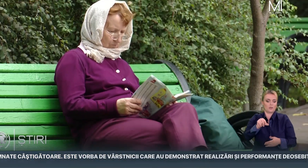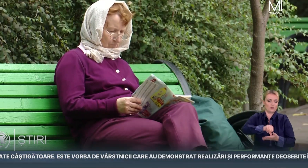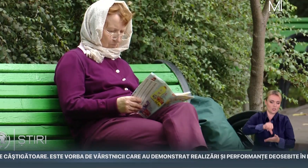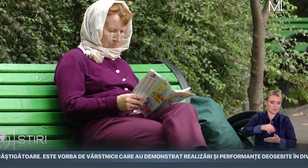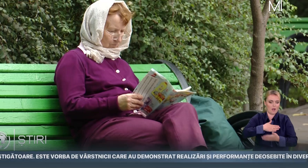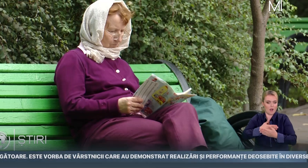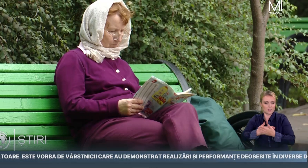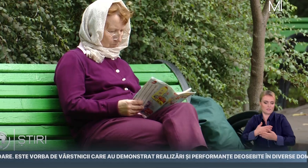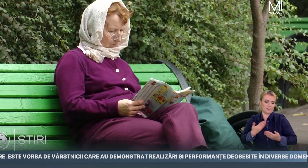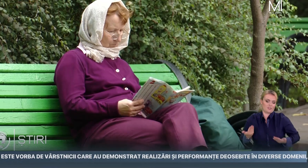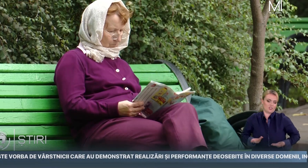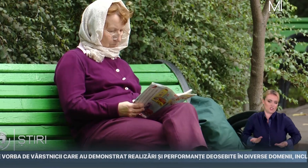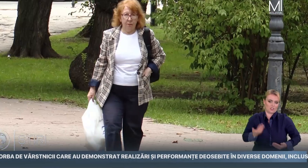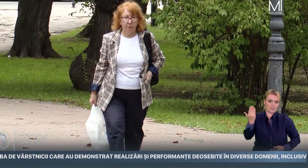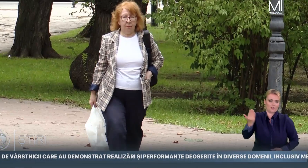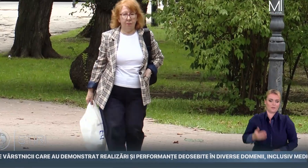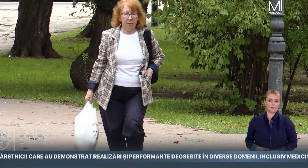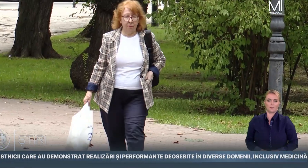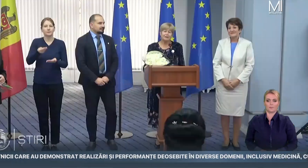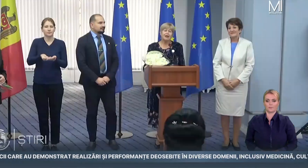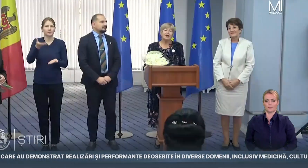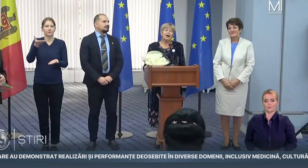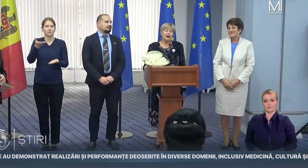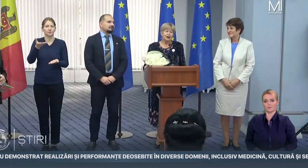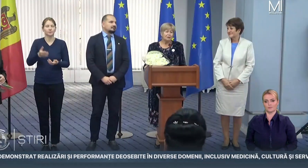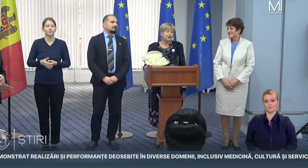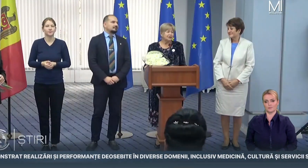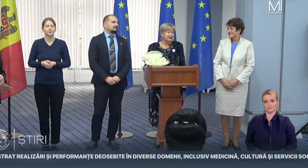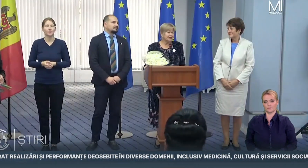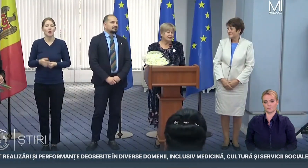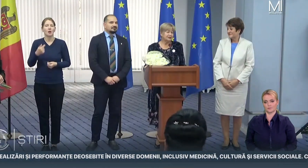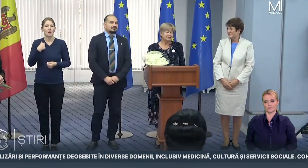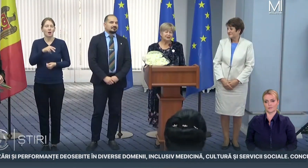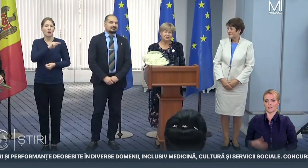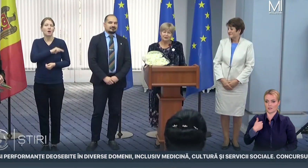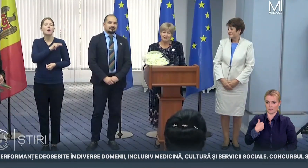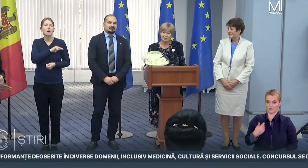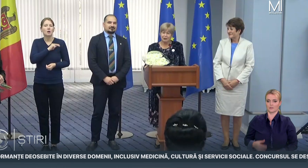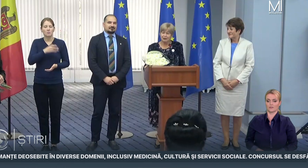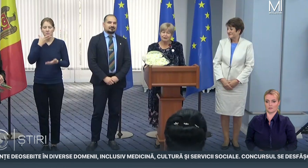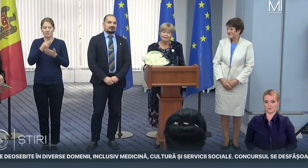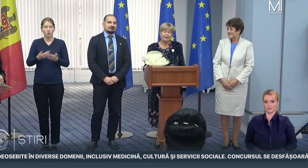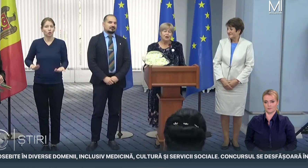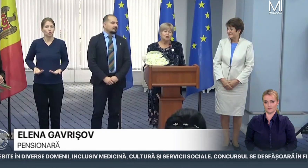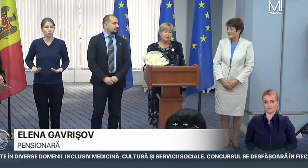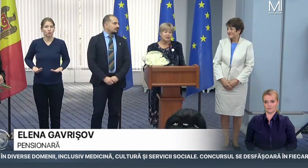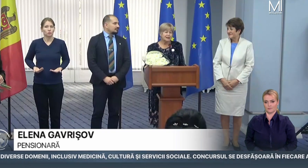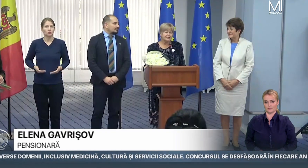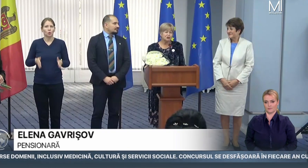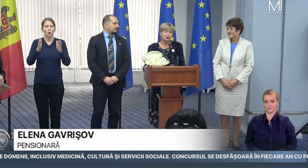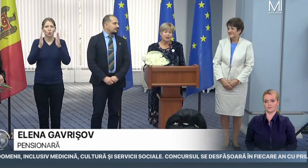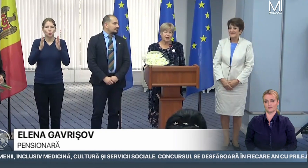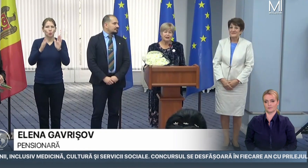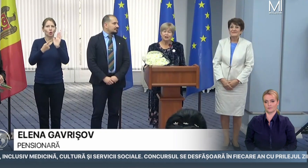performanțelor deosebite ale vârstnicilor. Am activat în viața mea numai